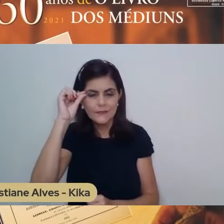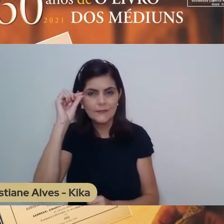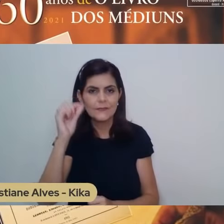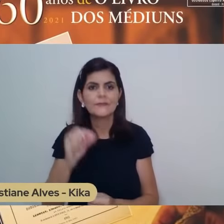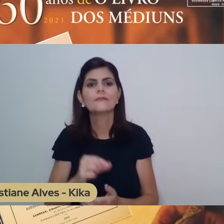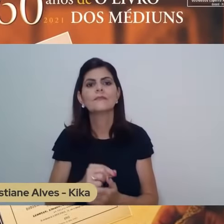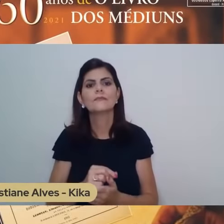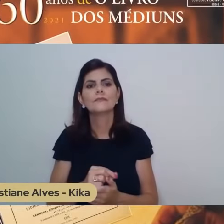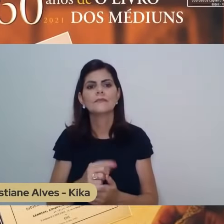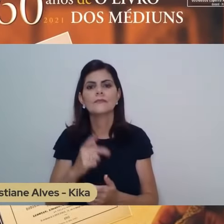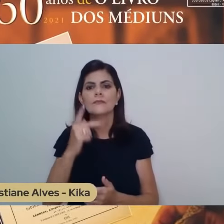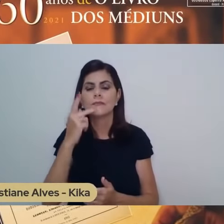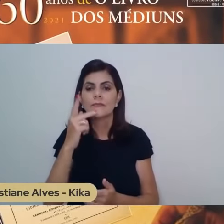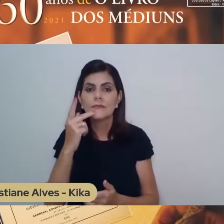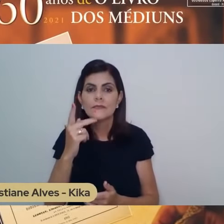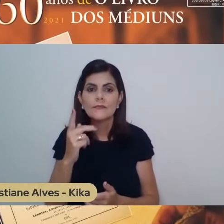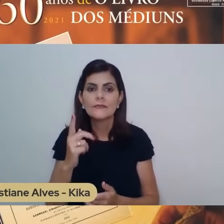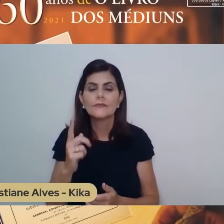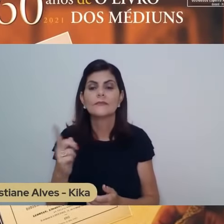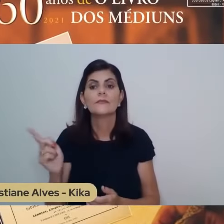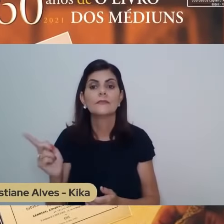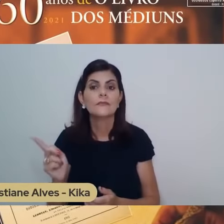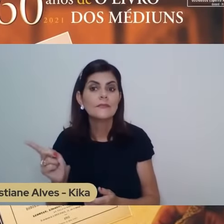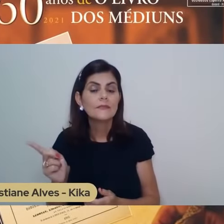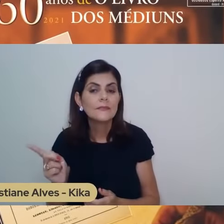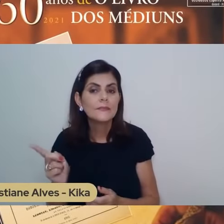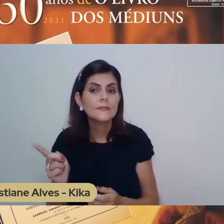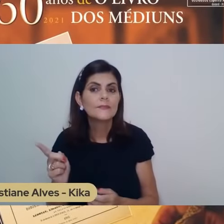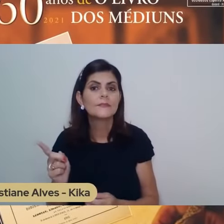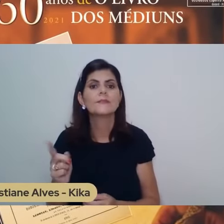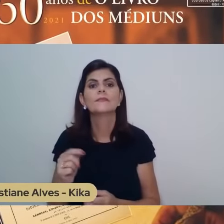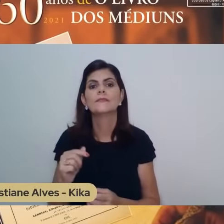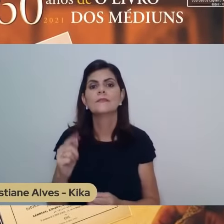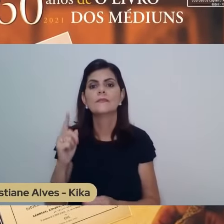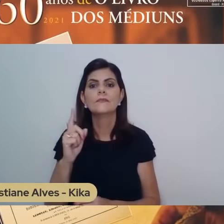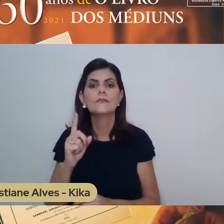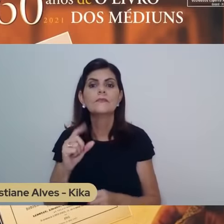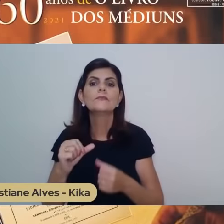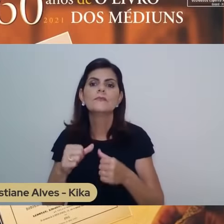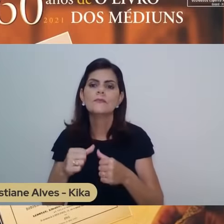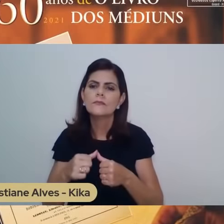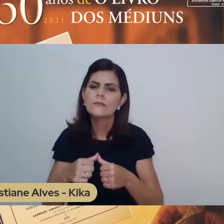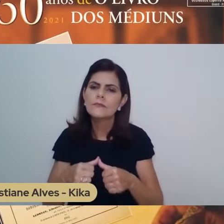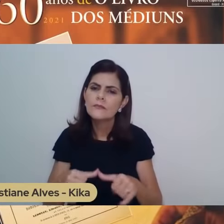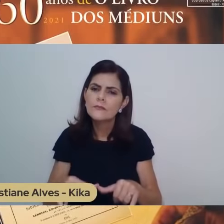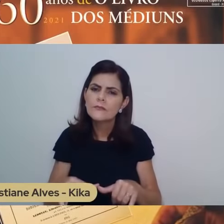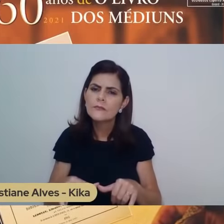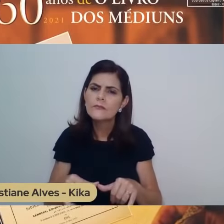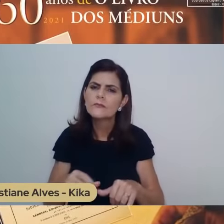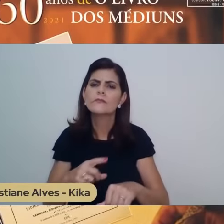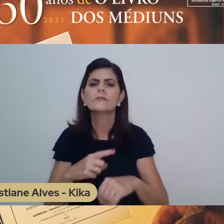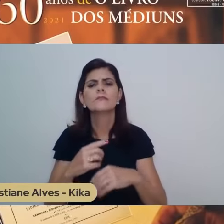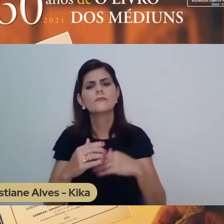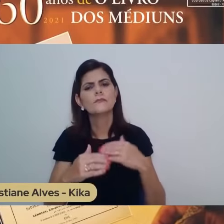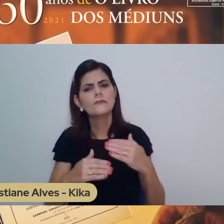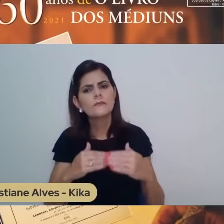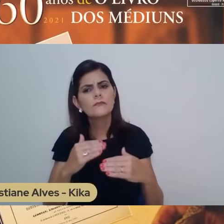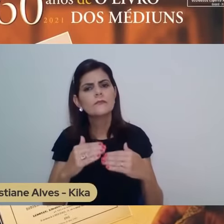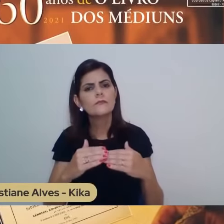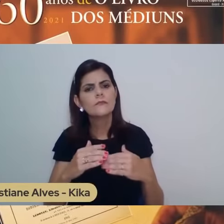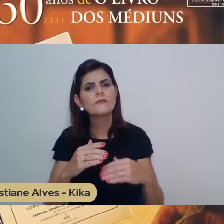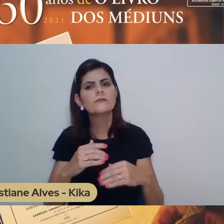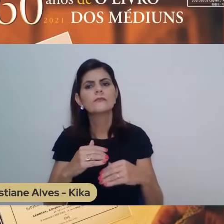e o tear que o ajudava a sustentar-se ficaram através dos séculos como símbolo